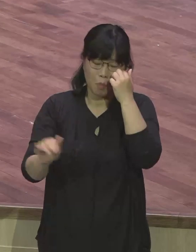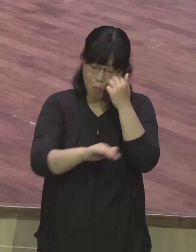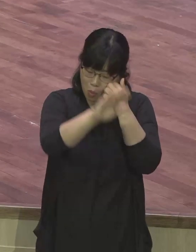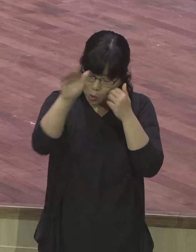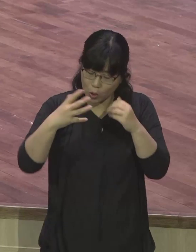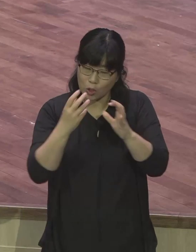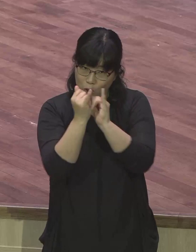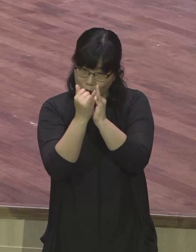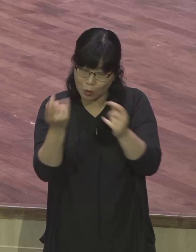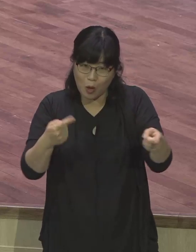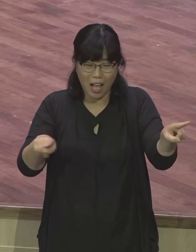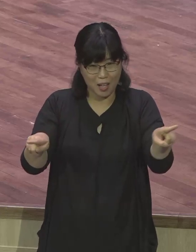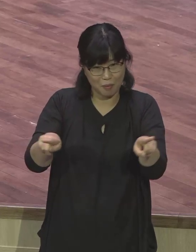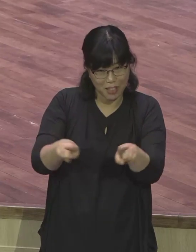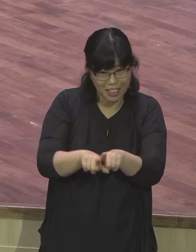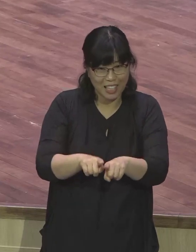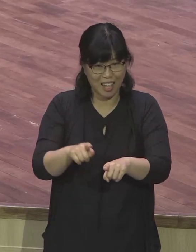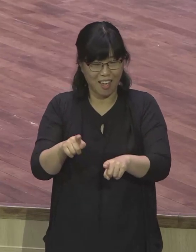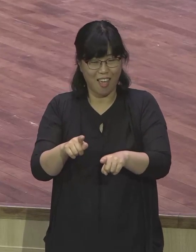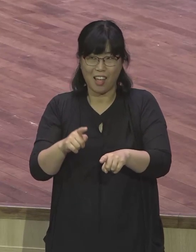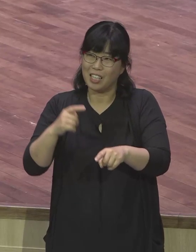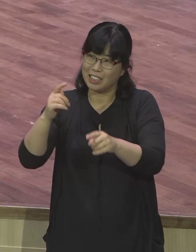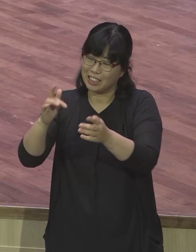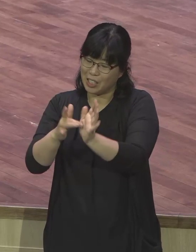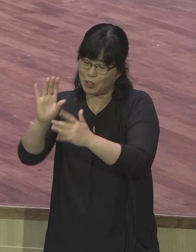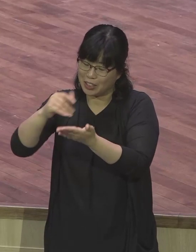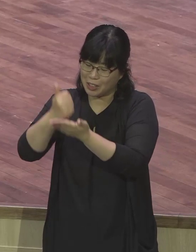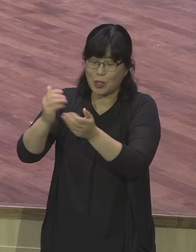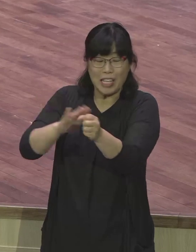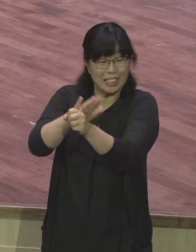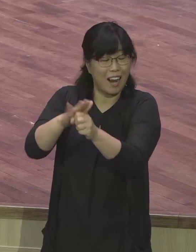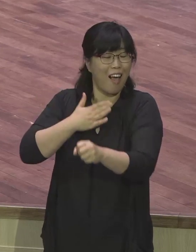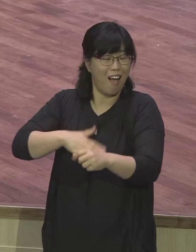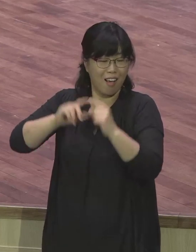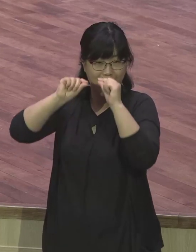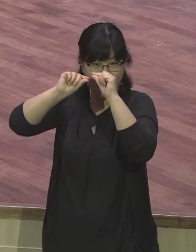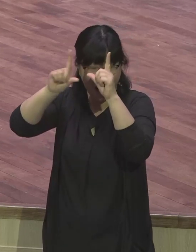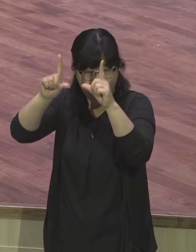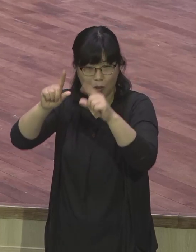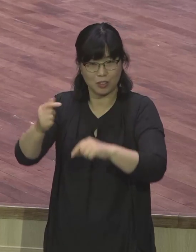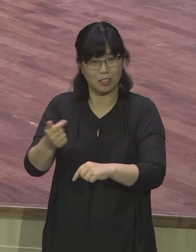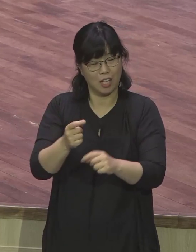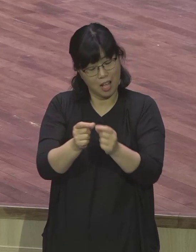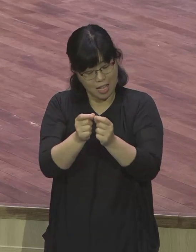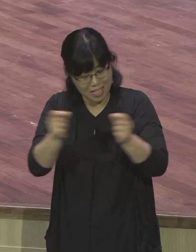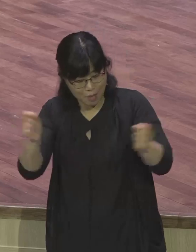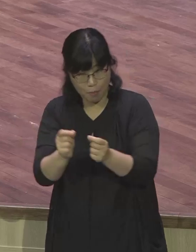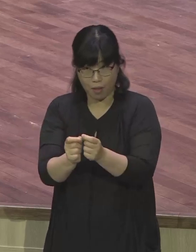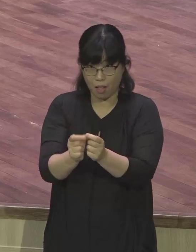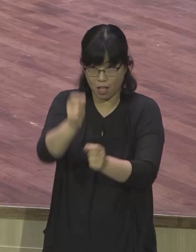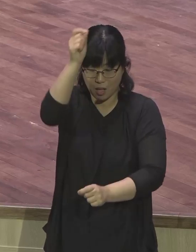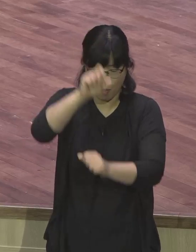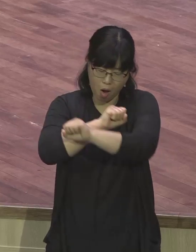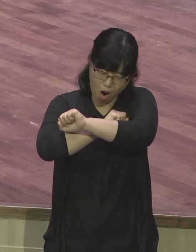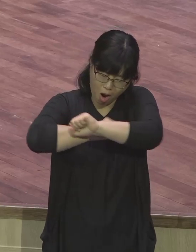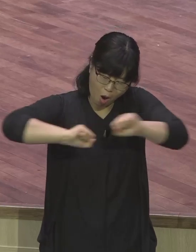너비와 길이와 높이와 깊이가 어떠함을 깨달아 하나님의 모든 충만하신 것으로 너희에게 충만하게 되기를